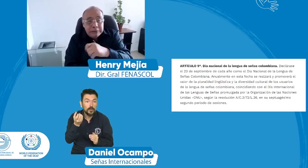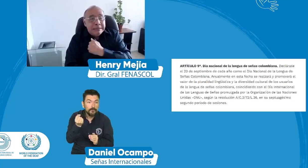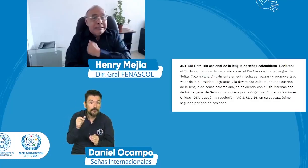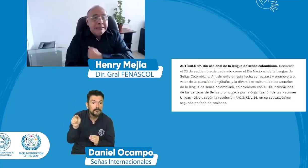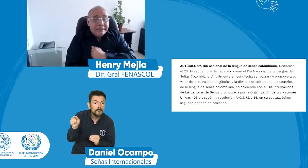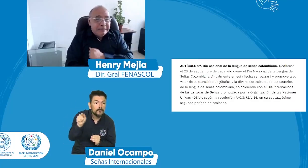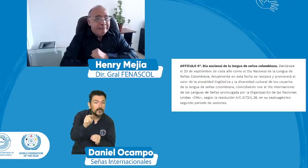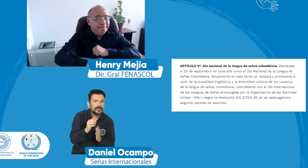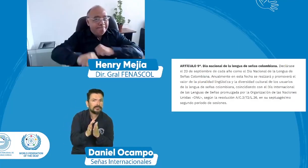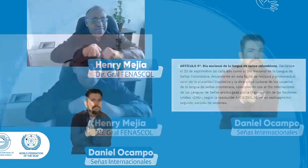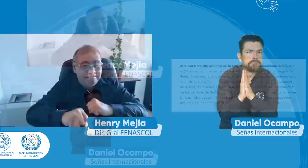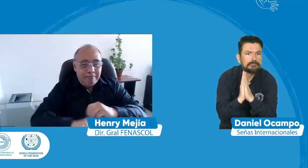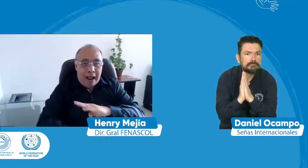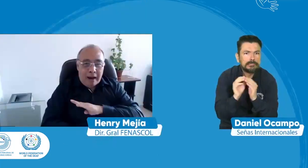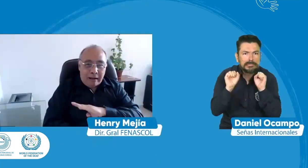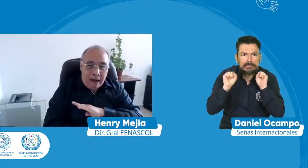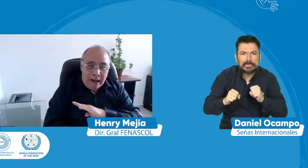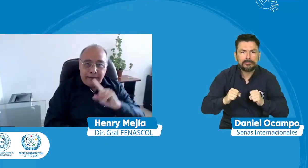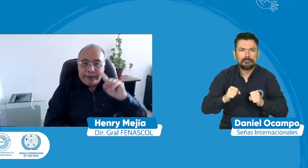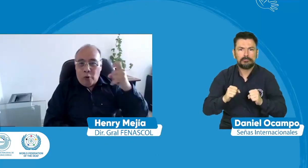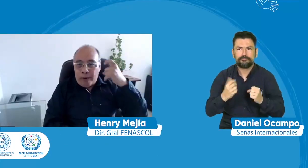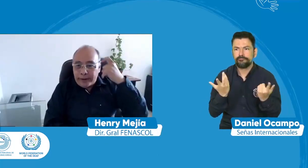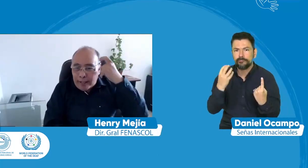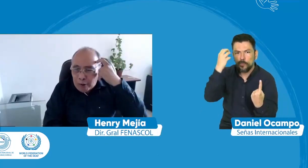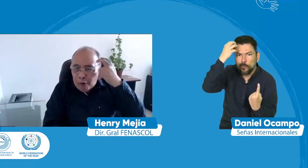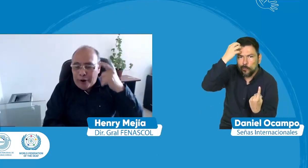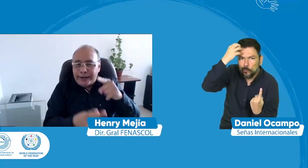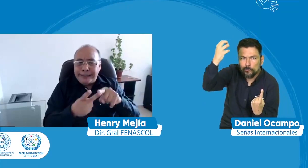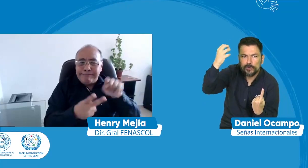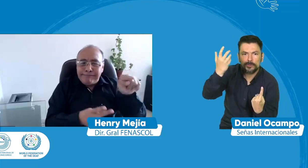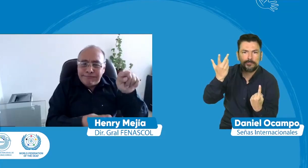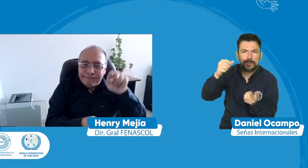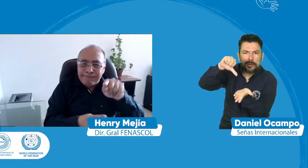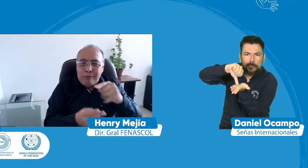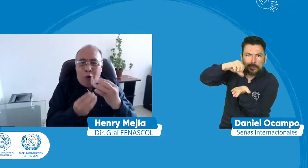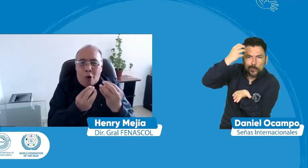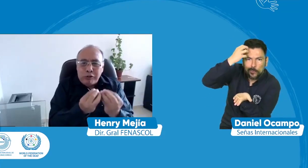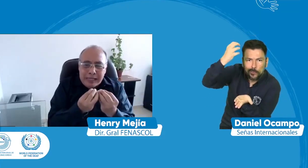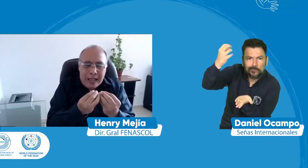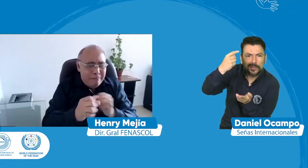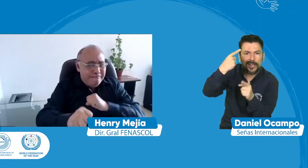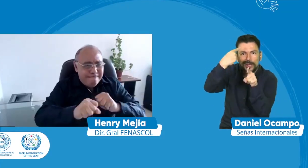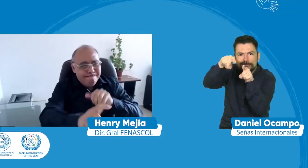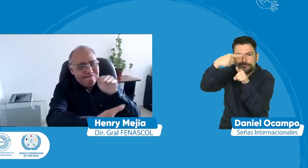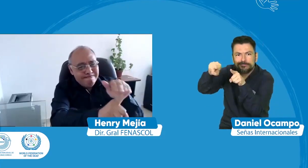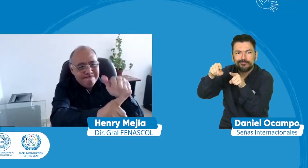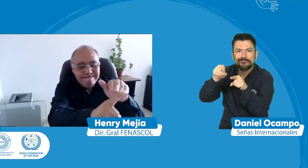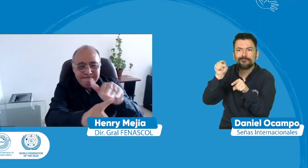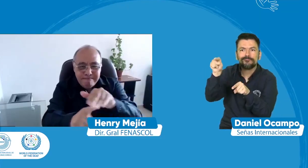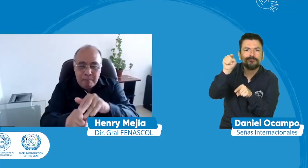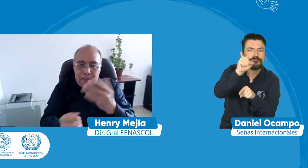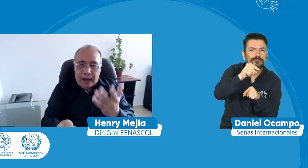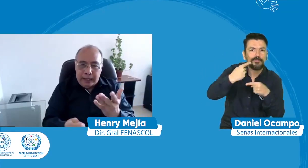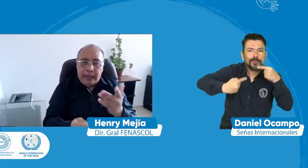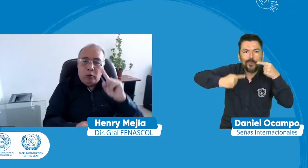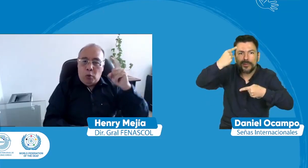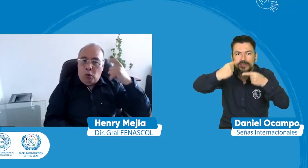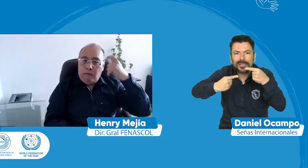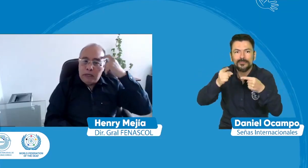Colombia a que invitamos a la comunidad sorda alcaldes gobernantes a que vayan ante estas entidades y hagan esta